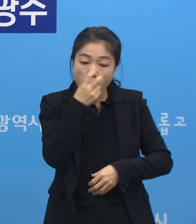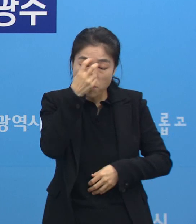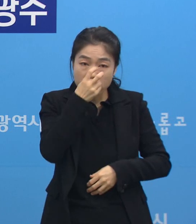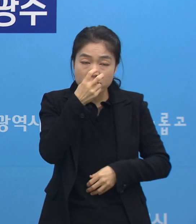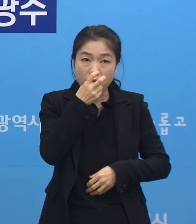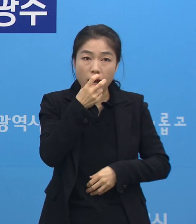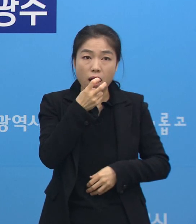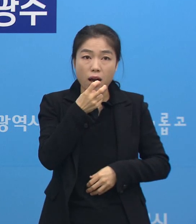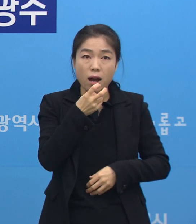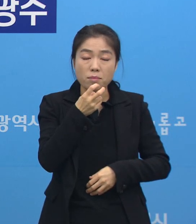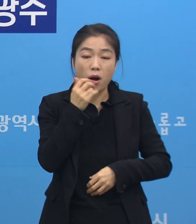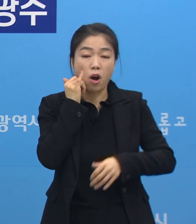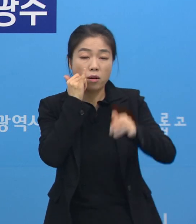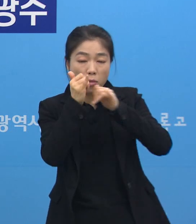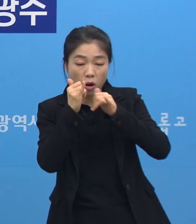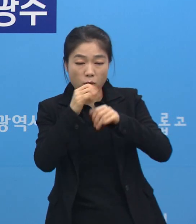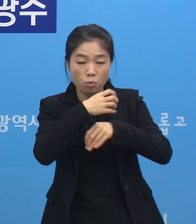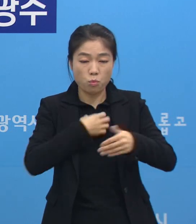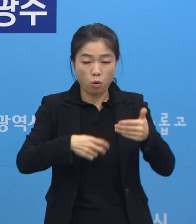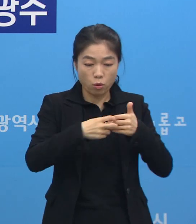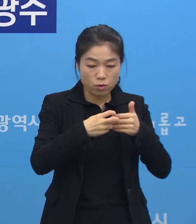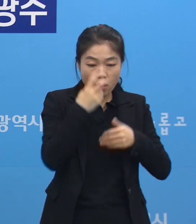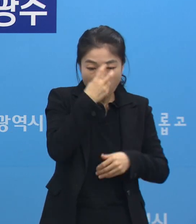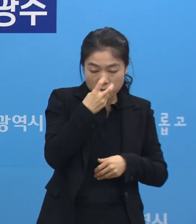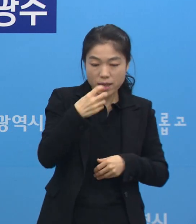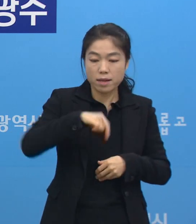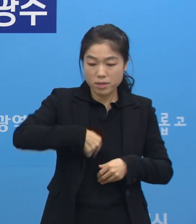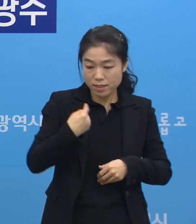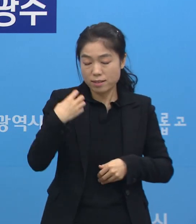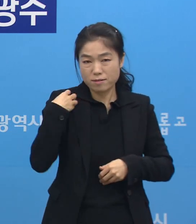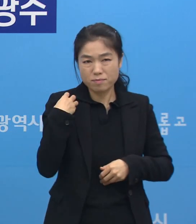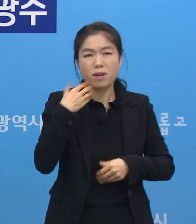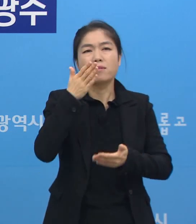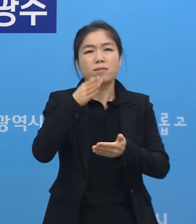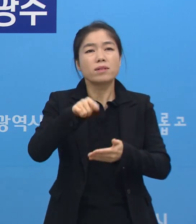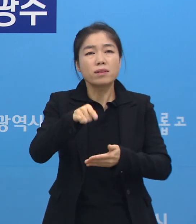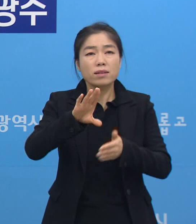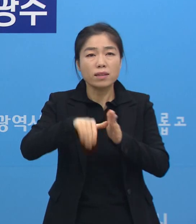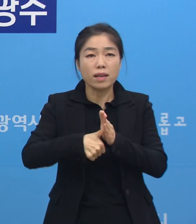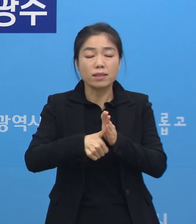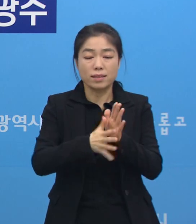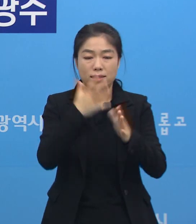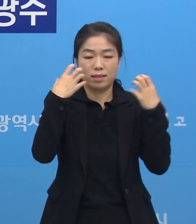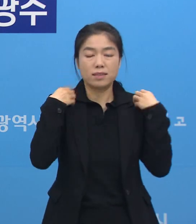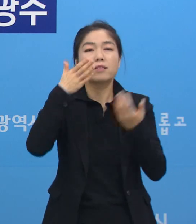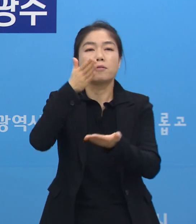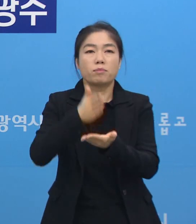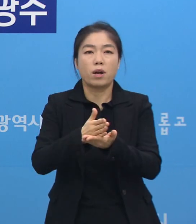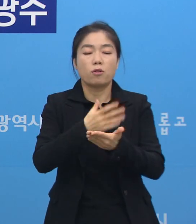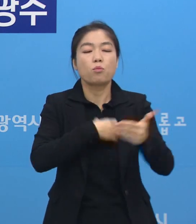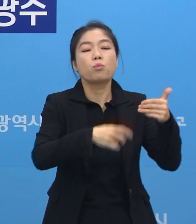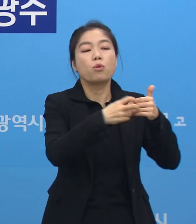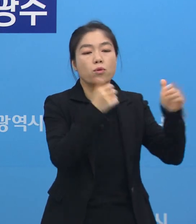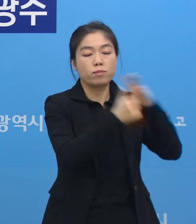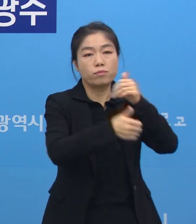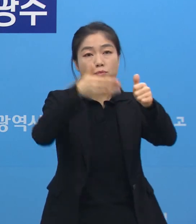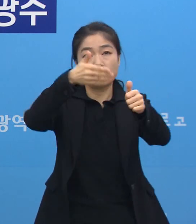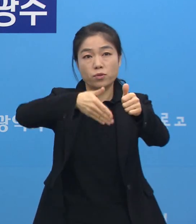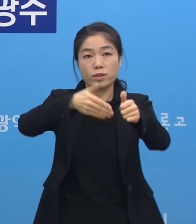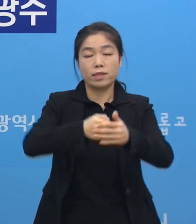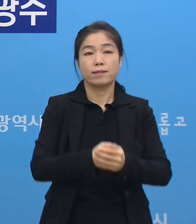수동감시로 분류되신 분들은 우리 선별검사소를 보다는 보건소, 선별진료소를 찾아주시기를 당부드립니다.